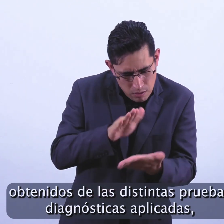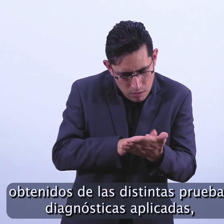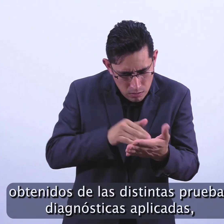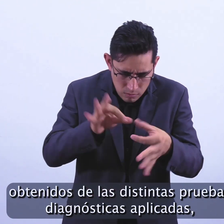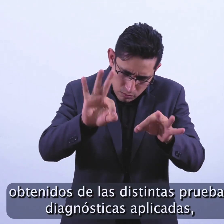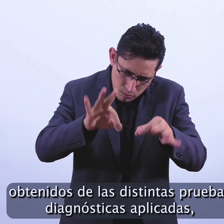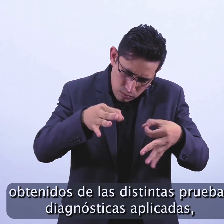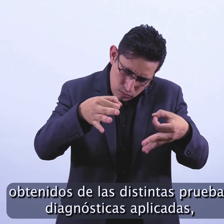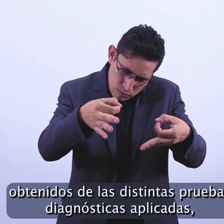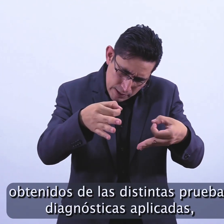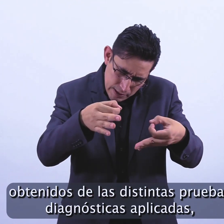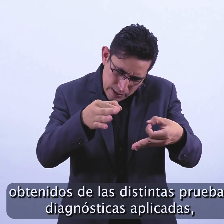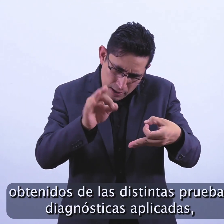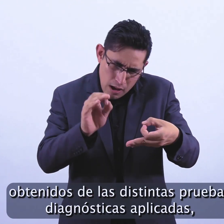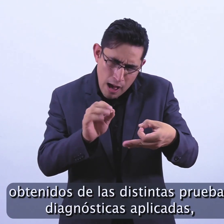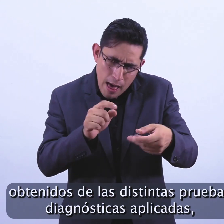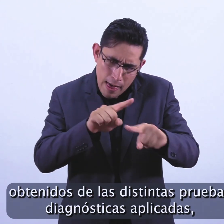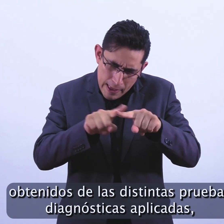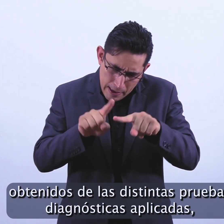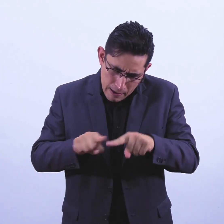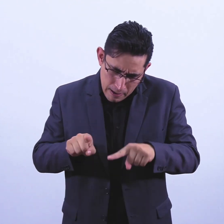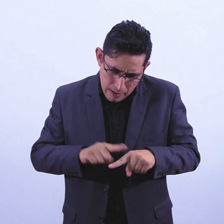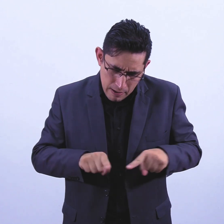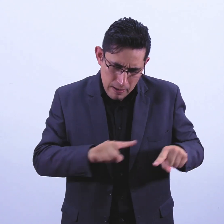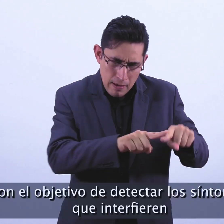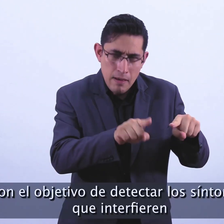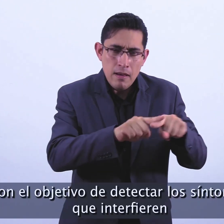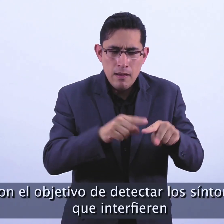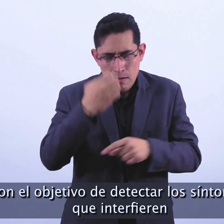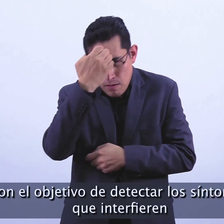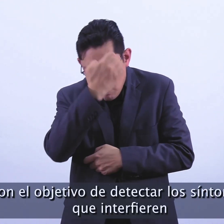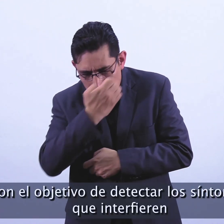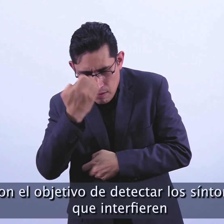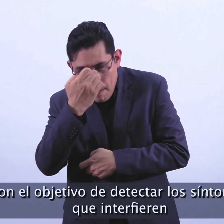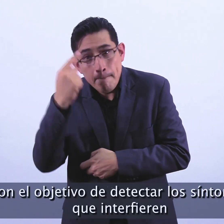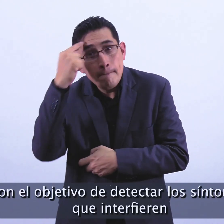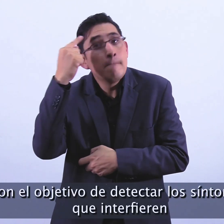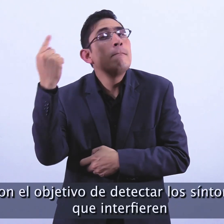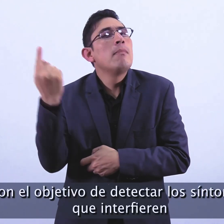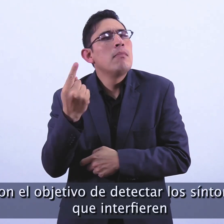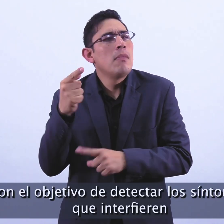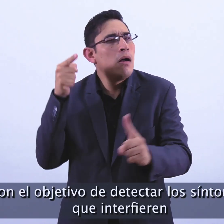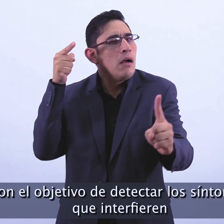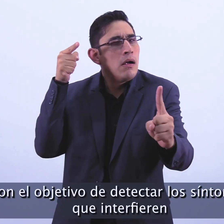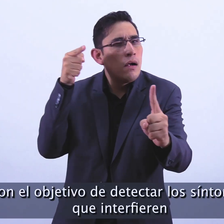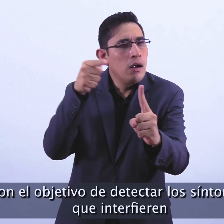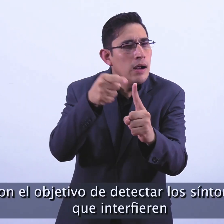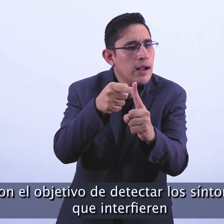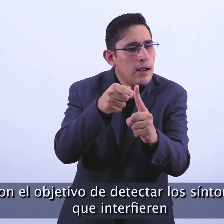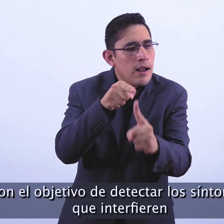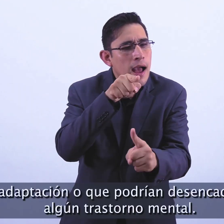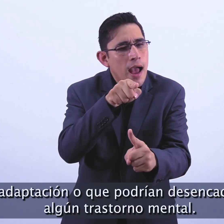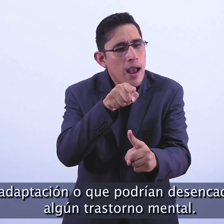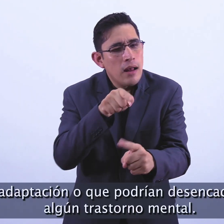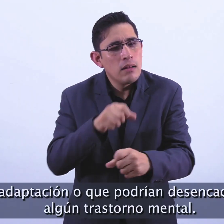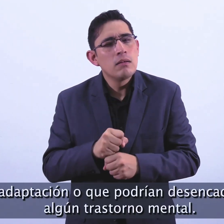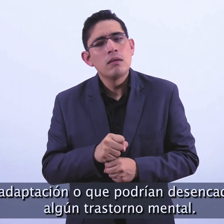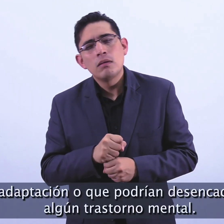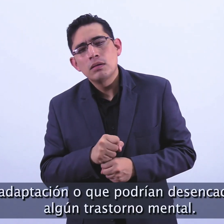distintas pruebas diagnósticas aplicadas, con el objetivo de detectar los síntomas que interfieren en la adaptación o que